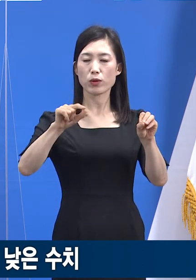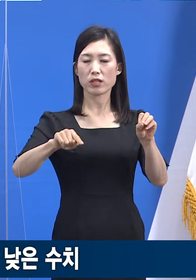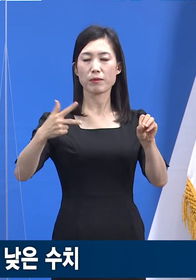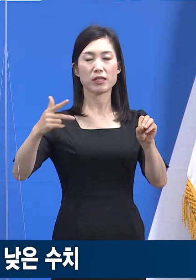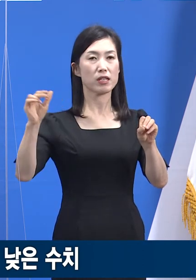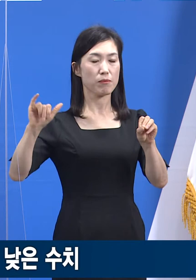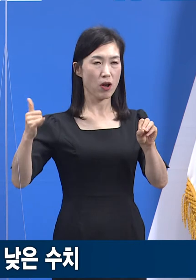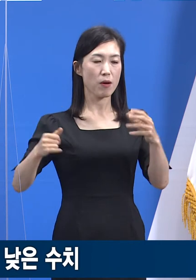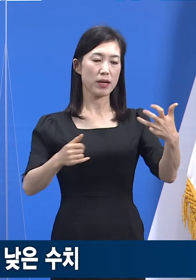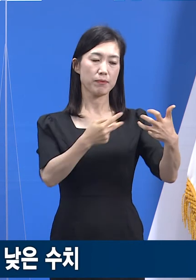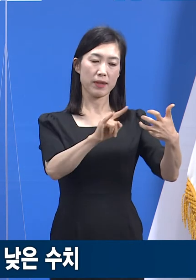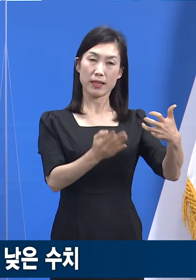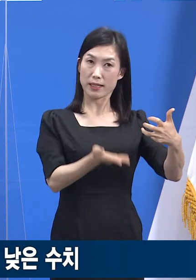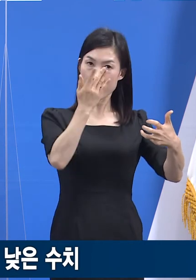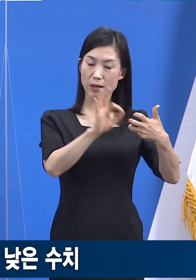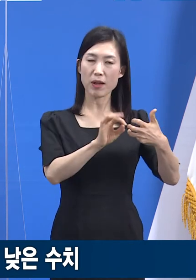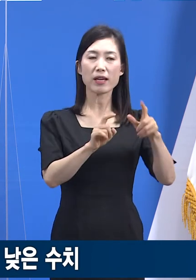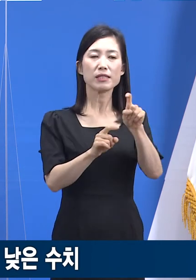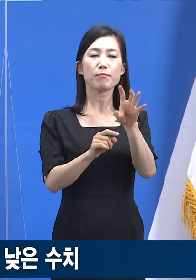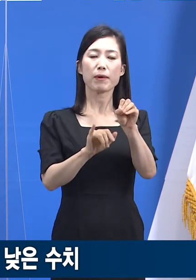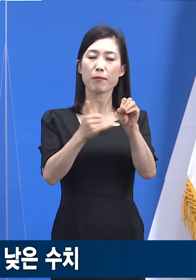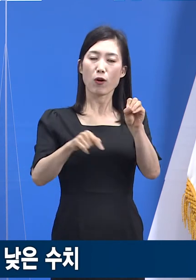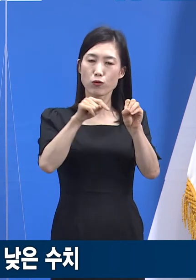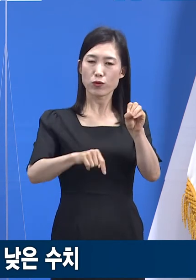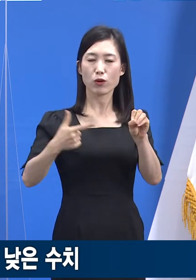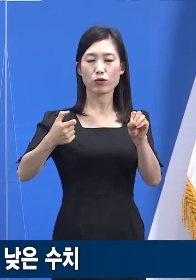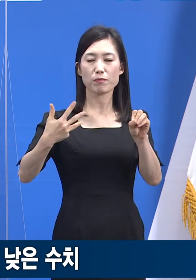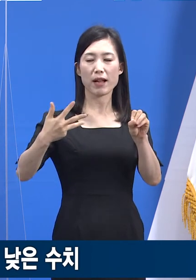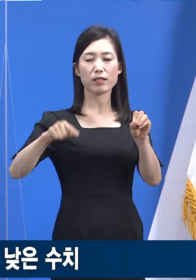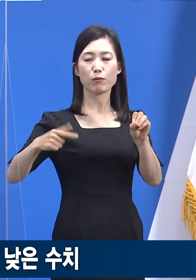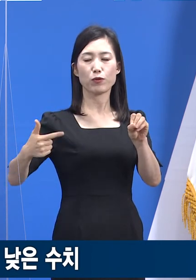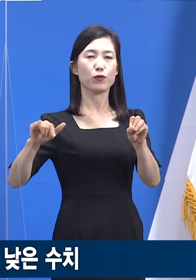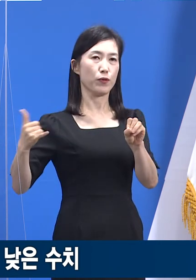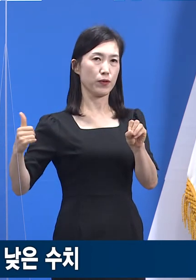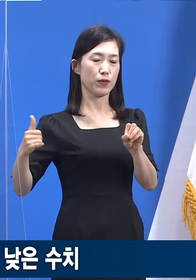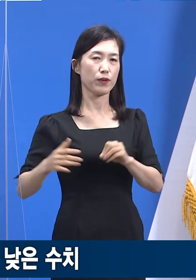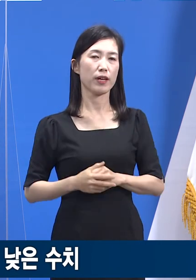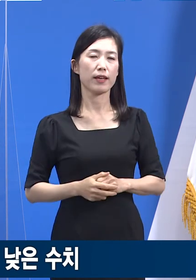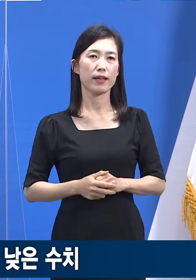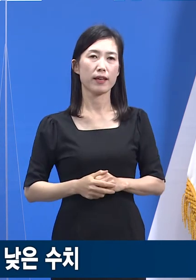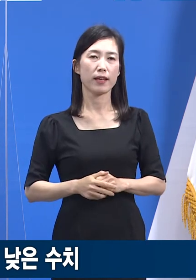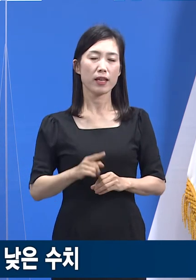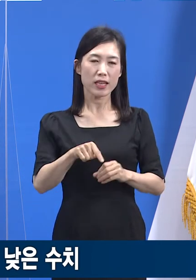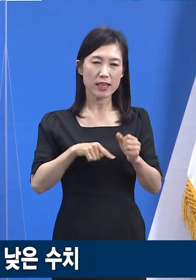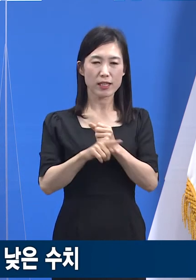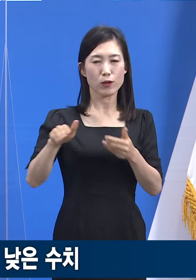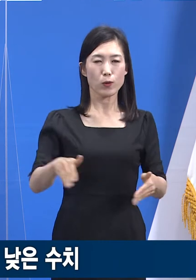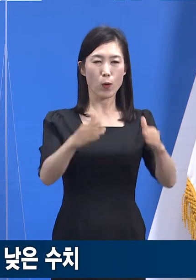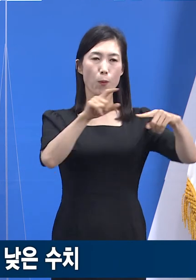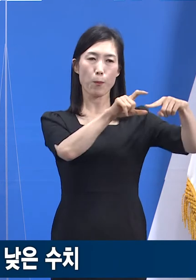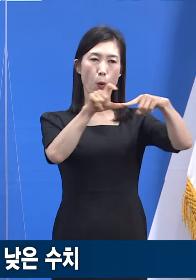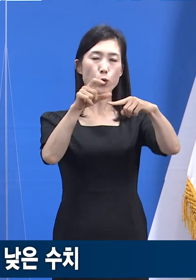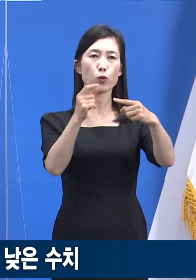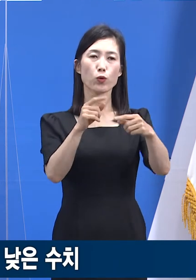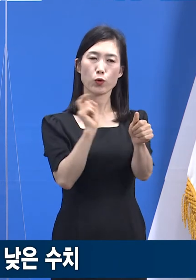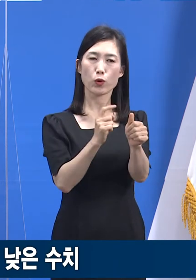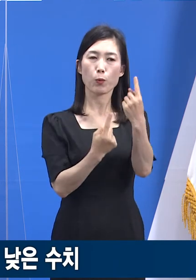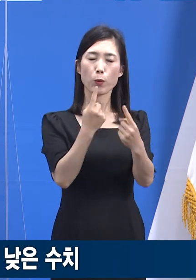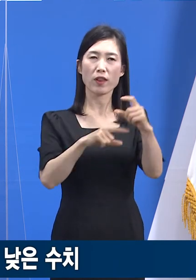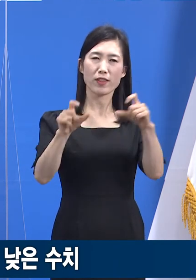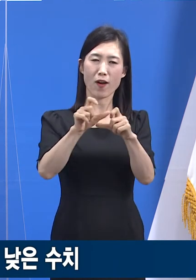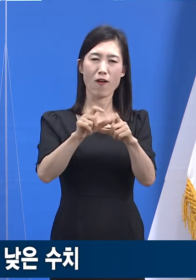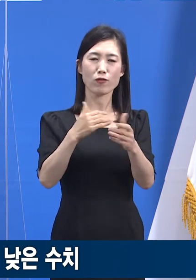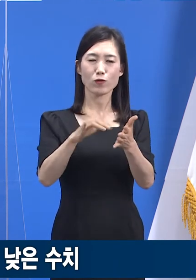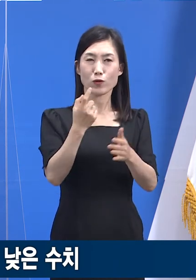80대 이상은 인구 10만 명당 68.6명입니다. 도 평균보다 상당히 낮은 수치고